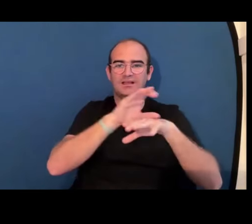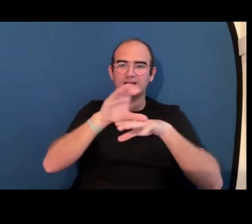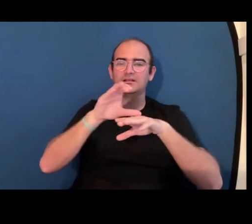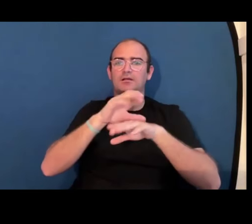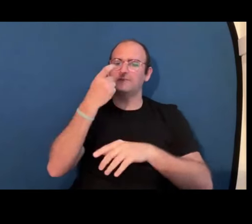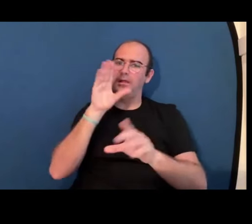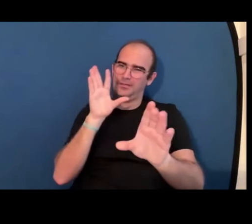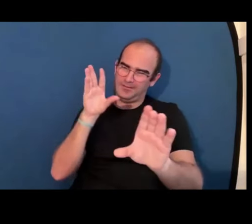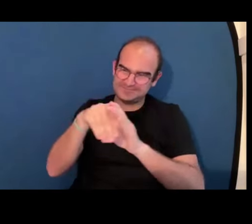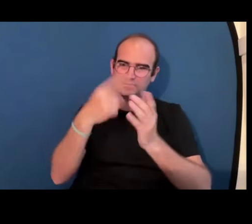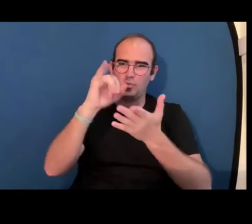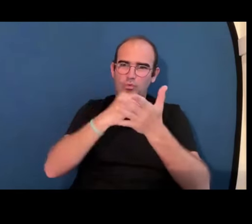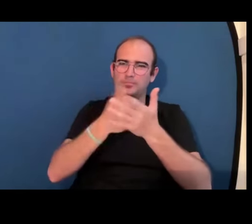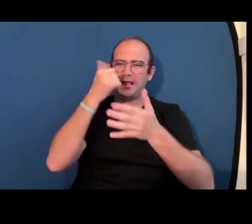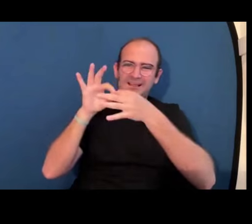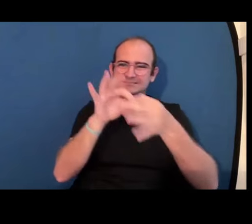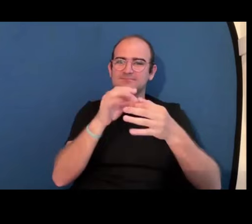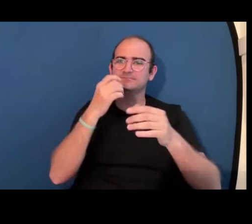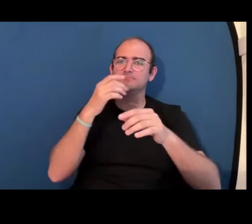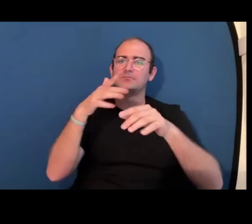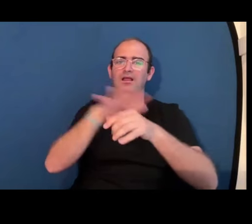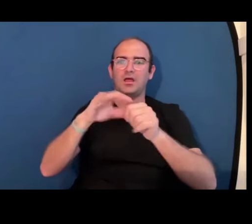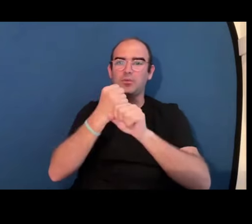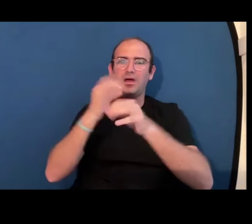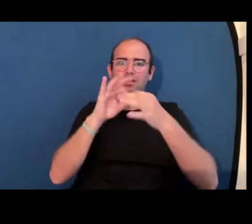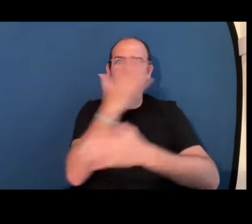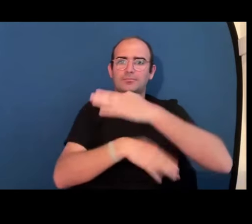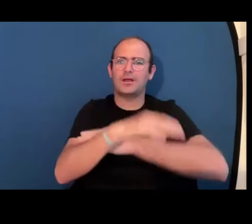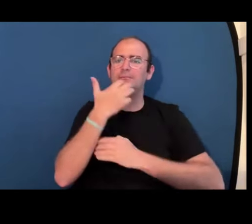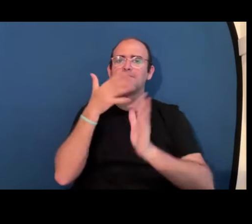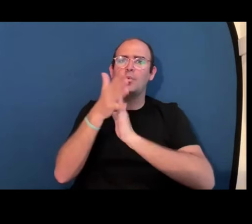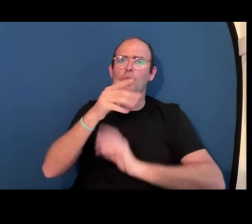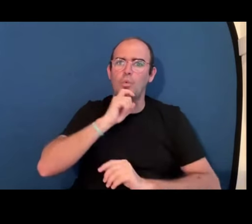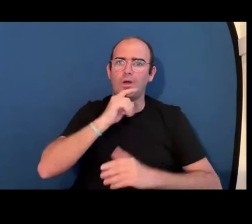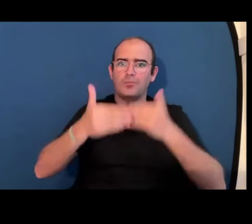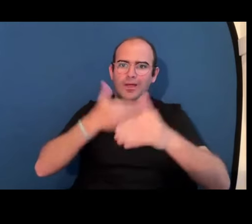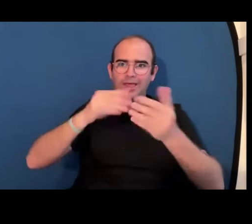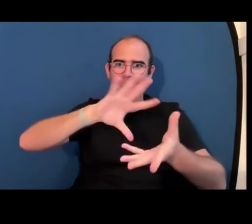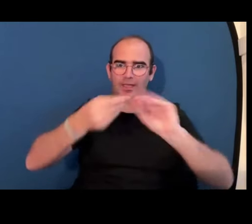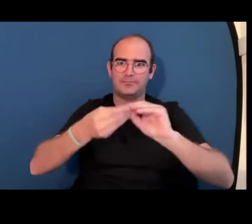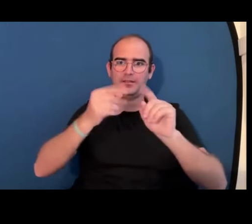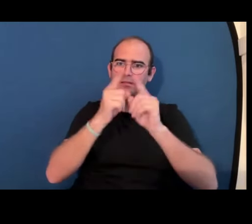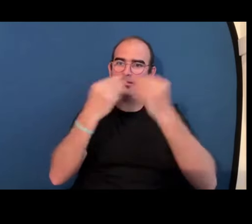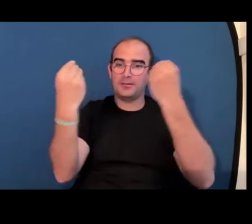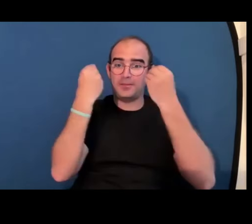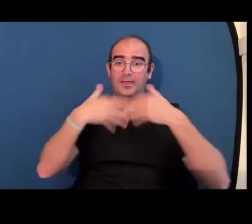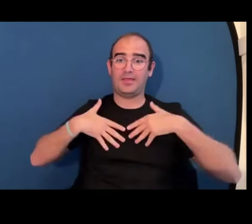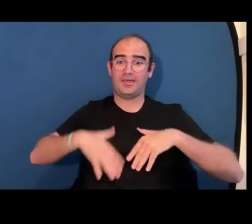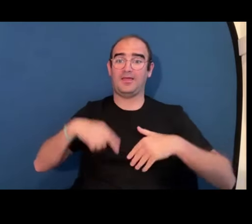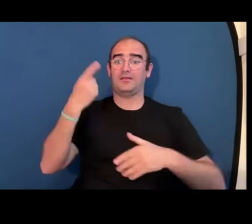personas con discapacidad tenemos habilidades sería necesario hacer una sensibilización y una formación en